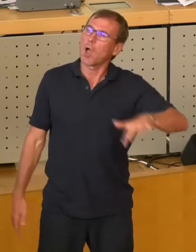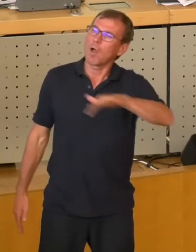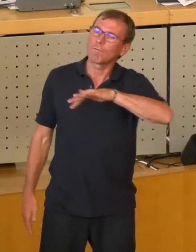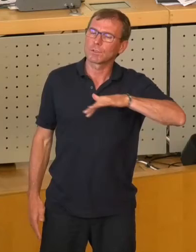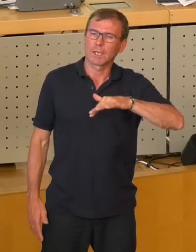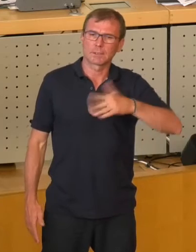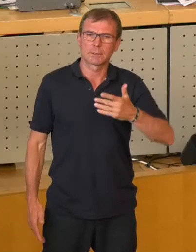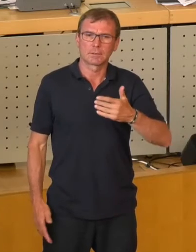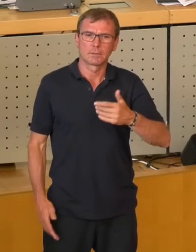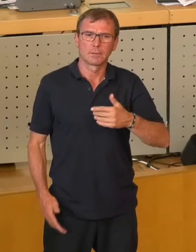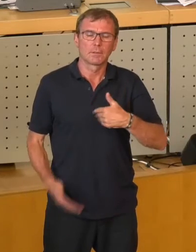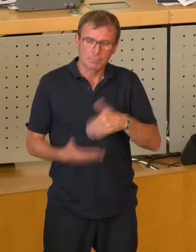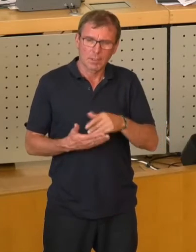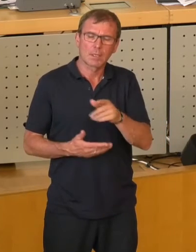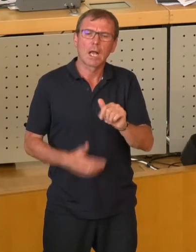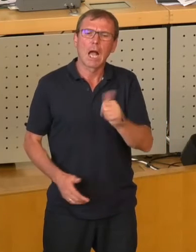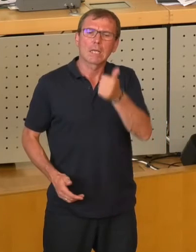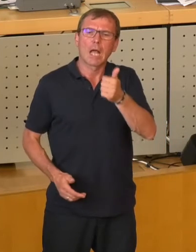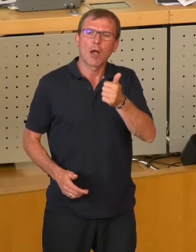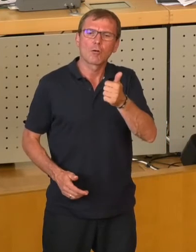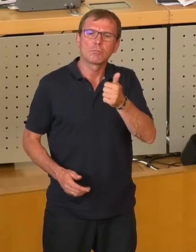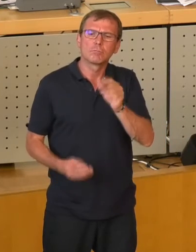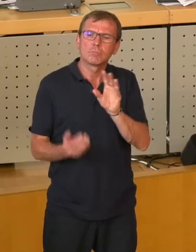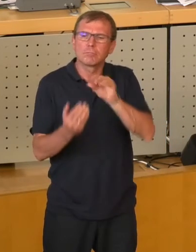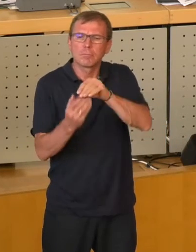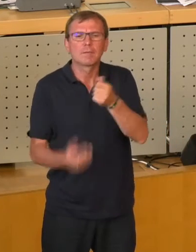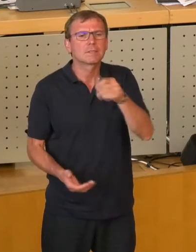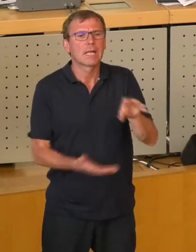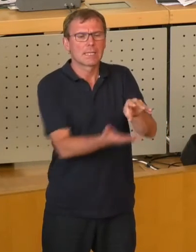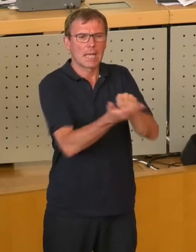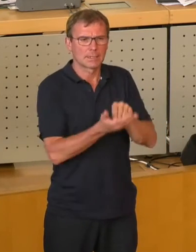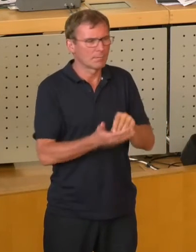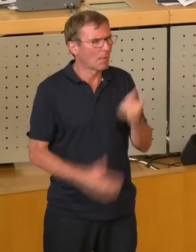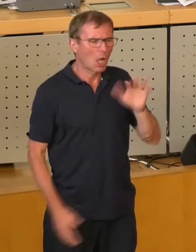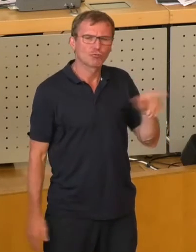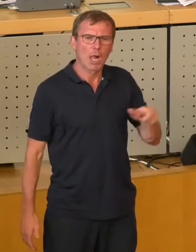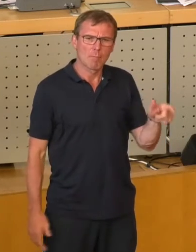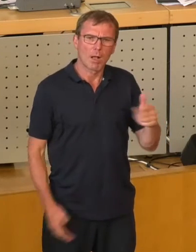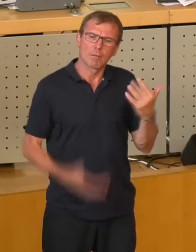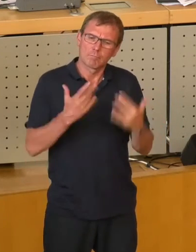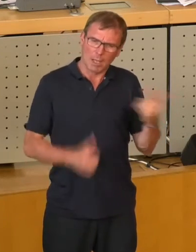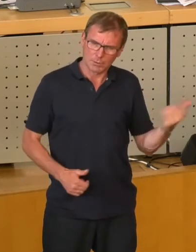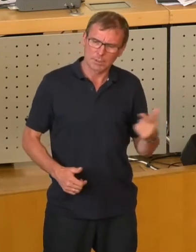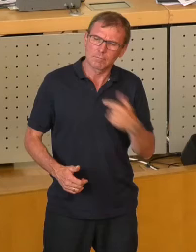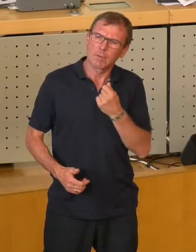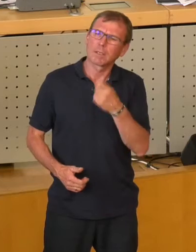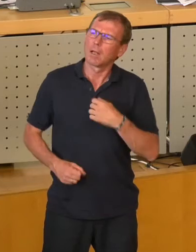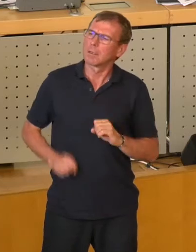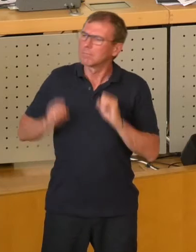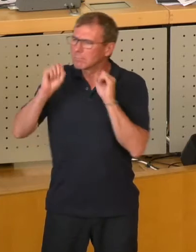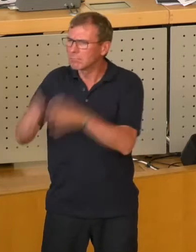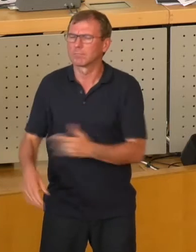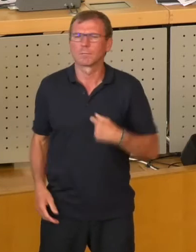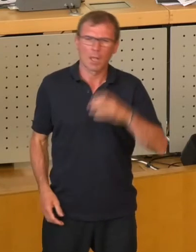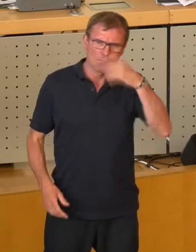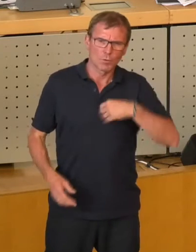den Bürgern weitergeben sollen, kaum etwas zu sagen zu dem Geld, was mit der eine. Herr Schollbach hat uns vorgerechnet, wie wir dort vergeudelt haben, wir da